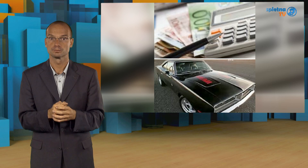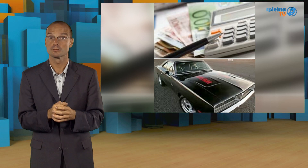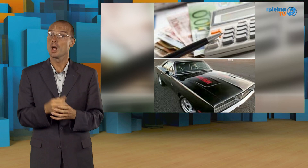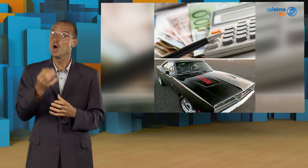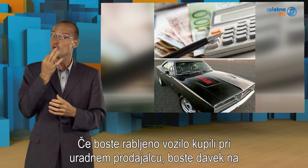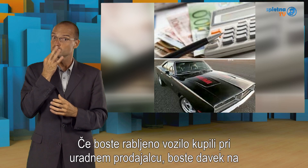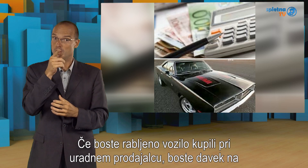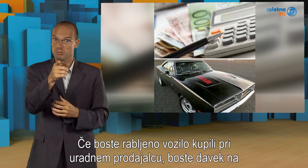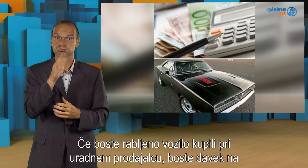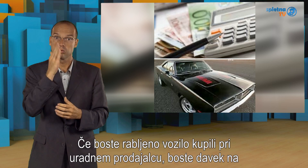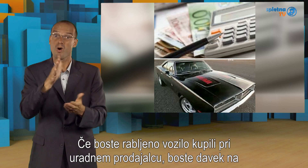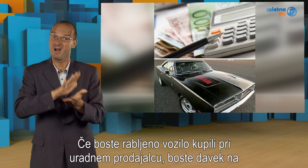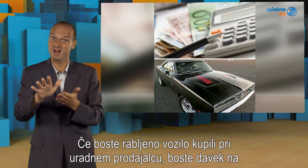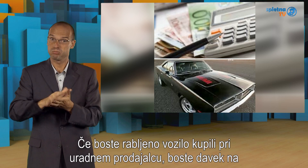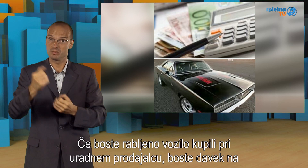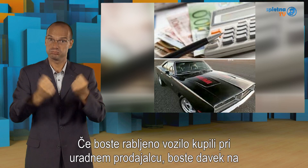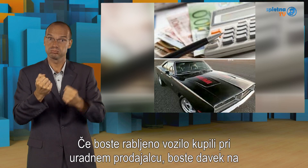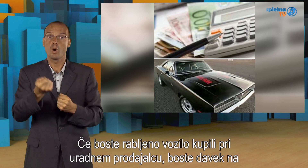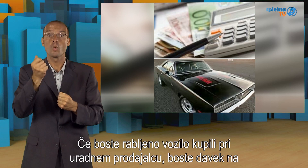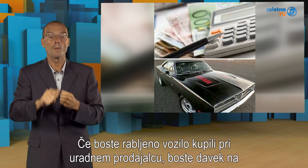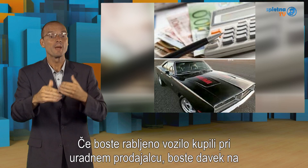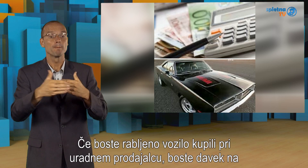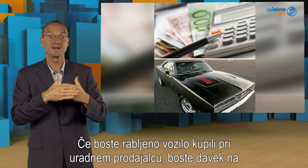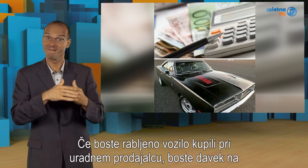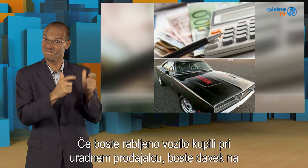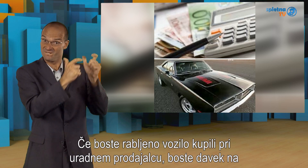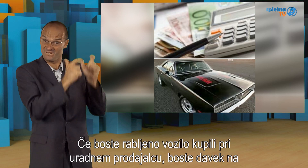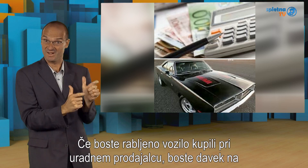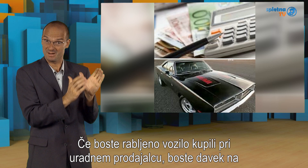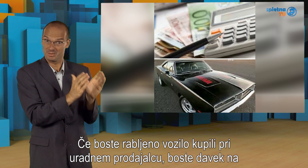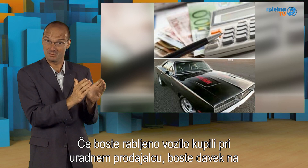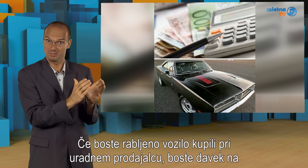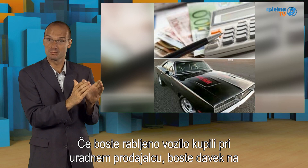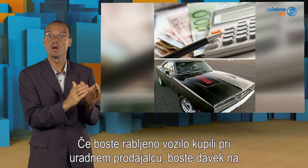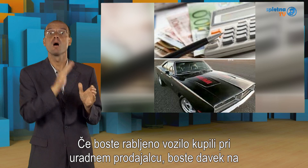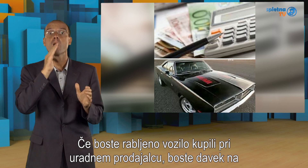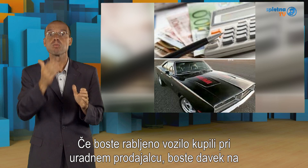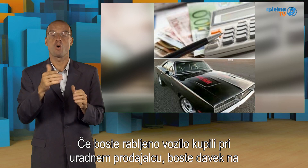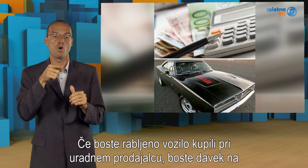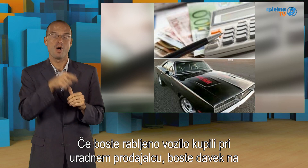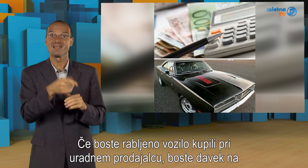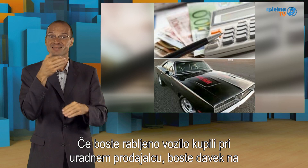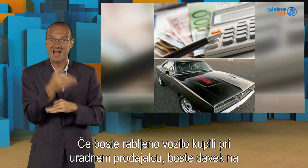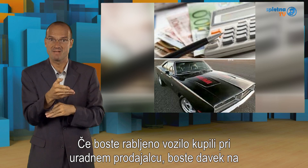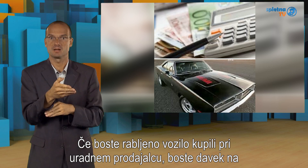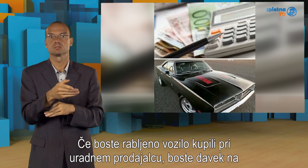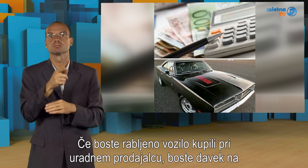Če boste rabljeno vozilo kupili pri uradnem prodajalcu, boste davek na dodano vrednost plačali po stopni države, v kateri ima